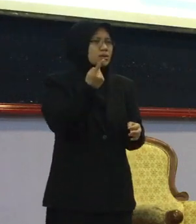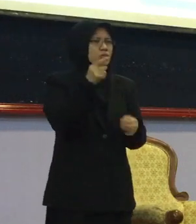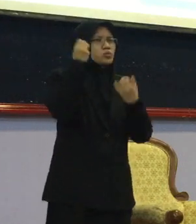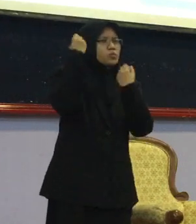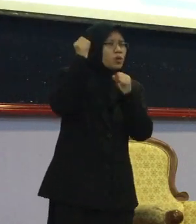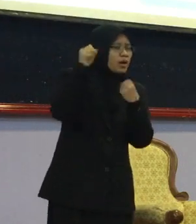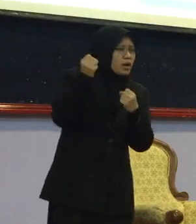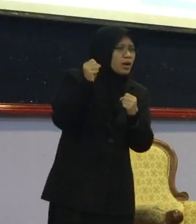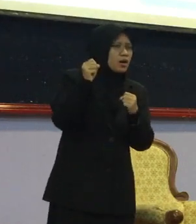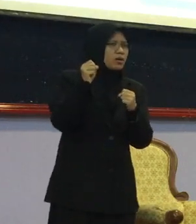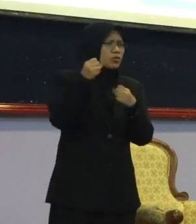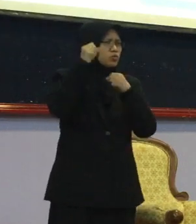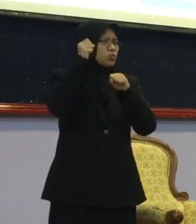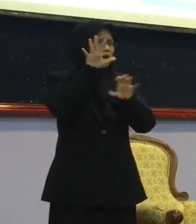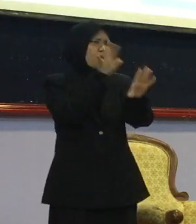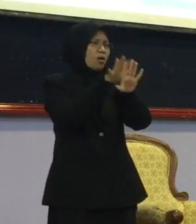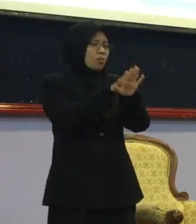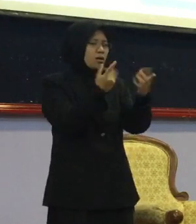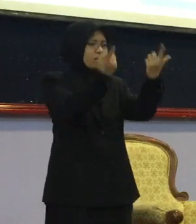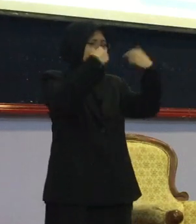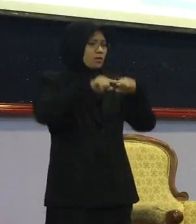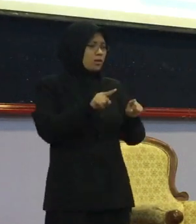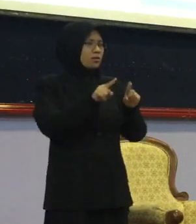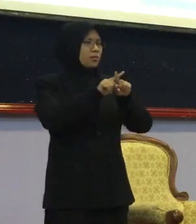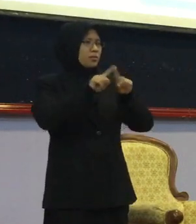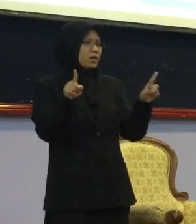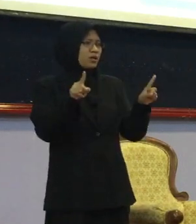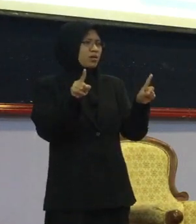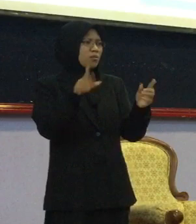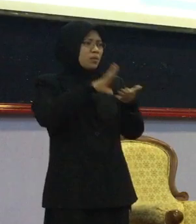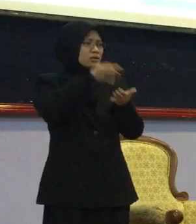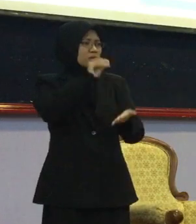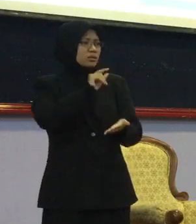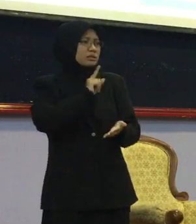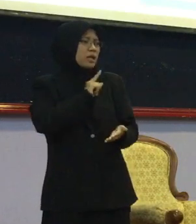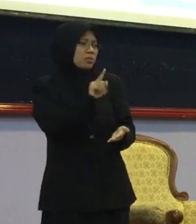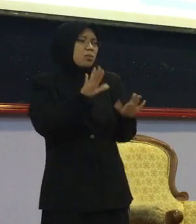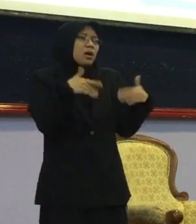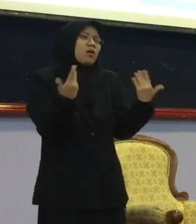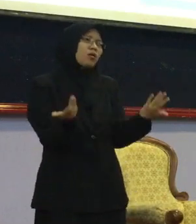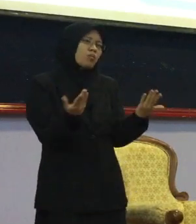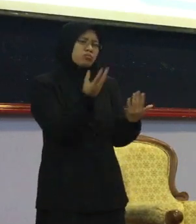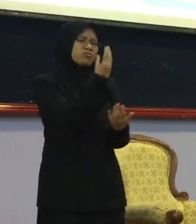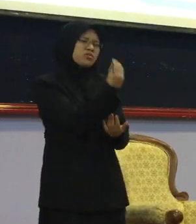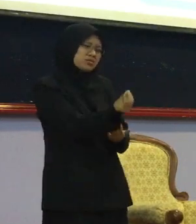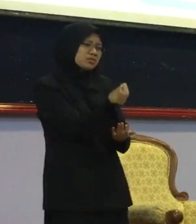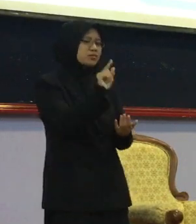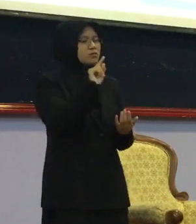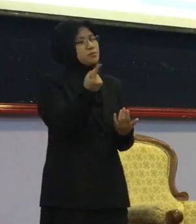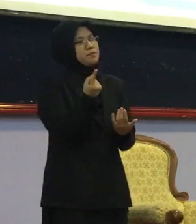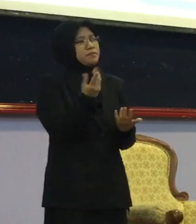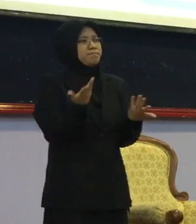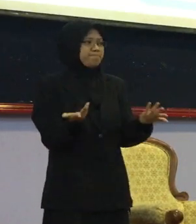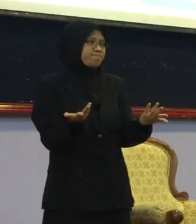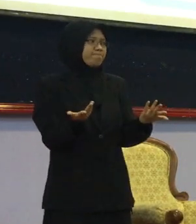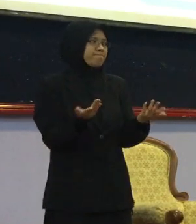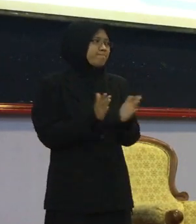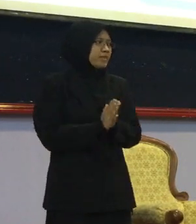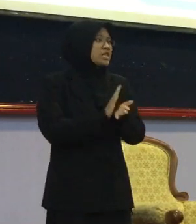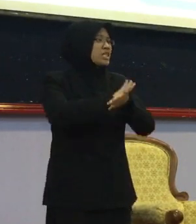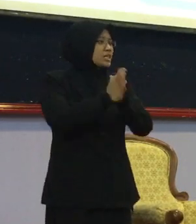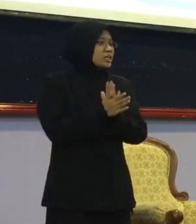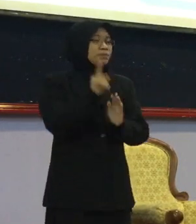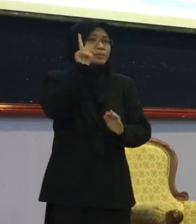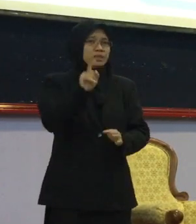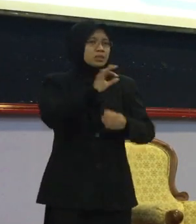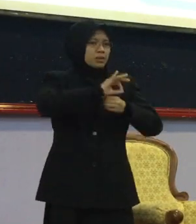itu ramailah Datang sayang Bila yang Gama ni Tengok banyak orang Upaya je ni kan So kita punya